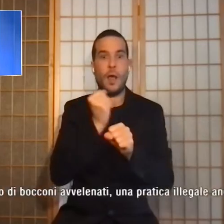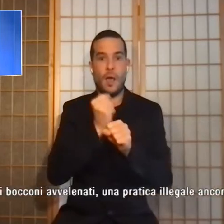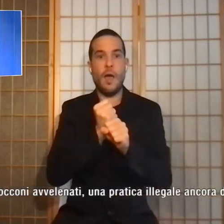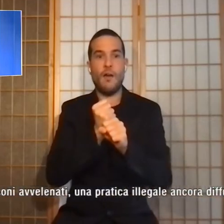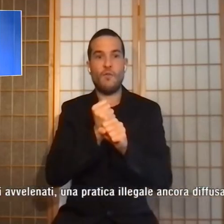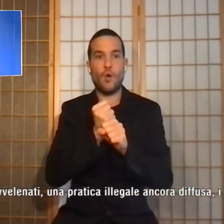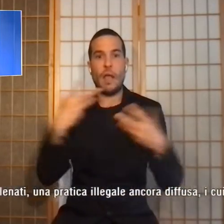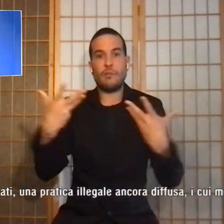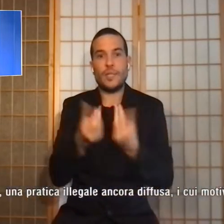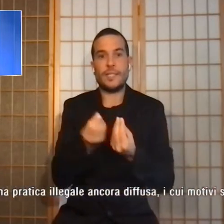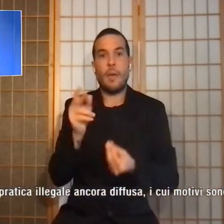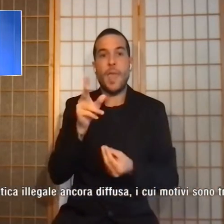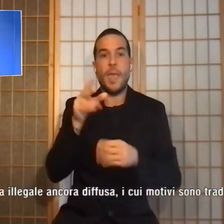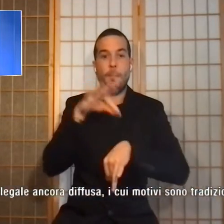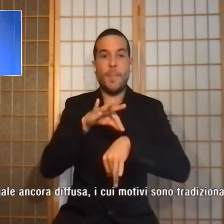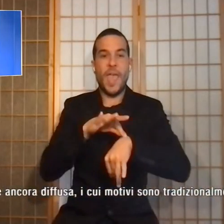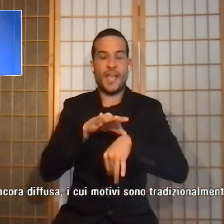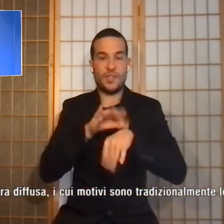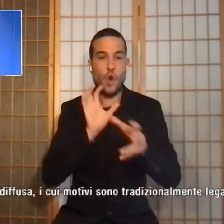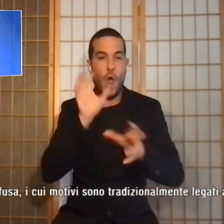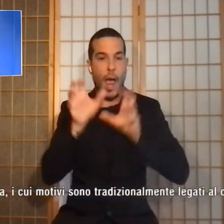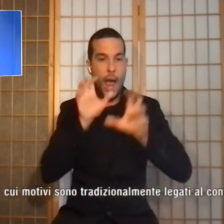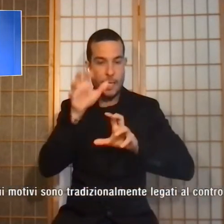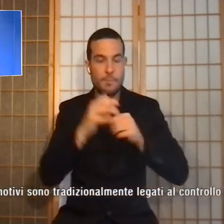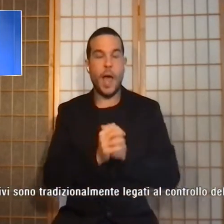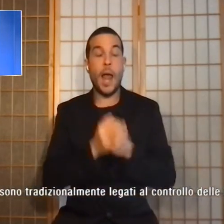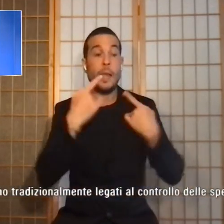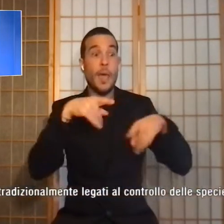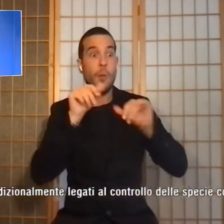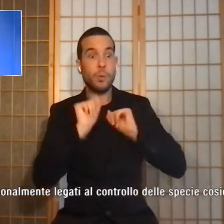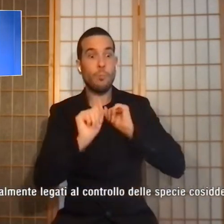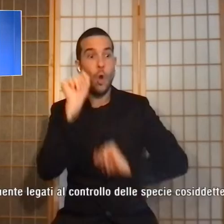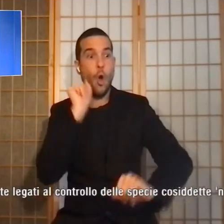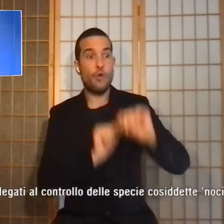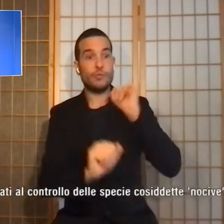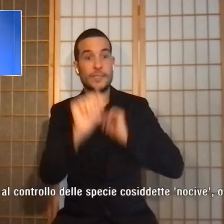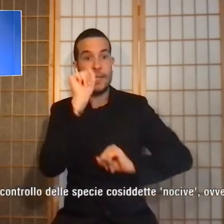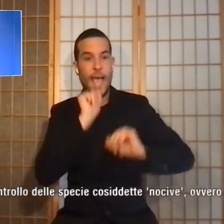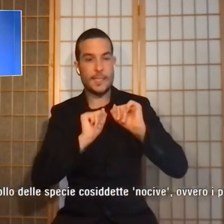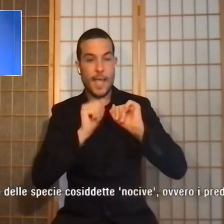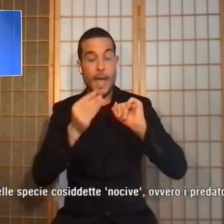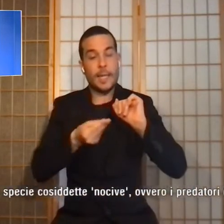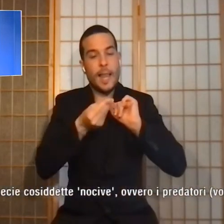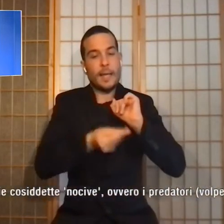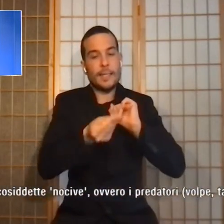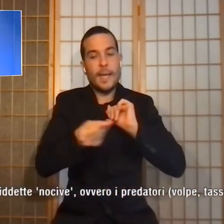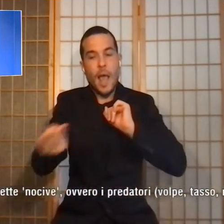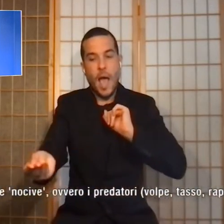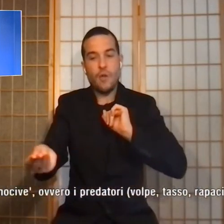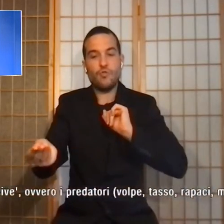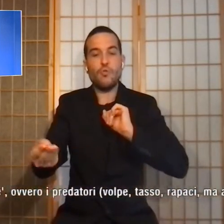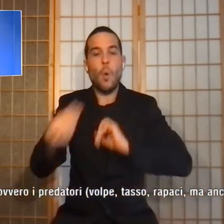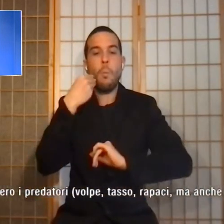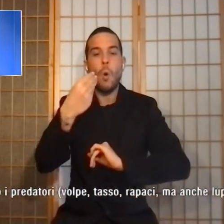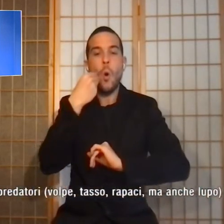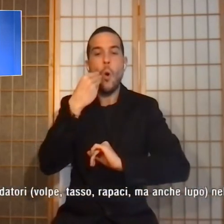L'operazione era finalizzata a contrastare il rilascio di bocconi avvelenati, una pratica